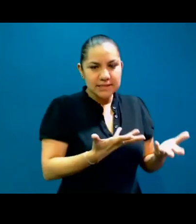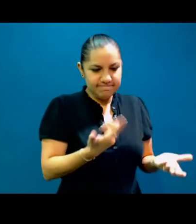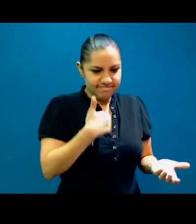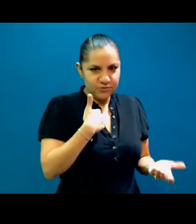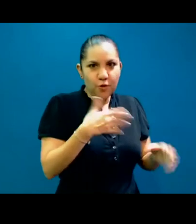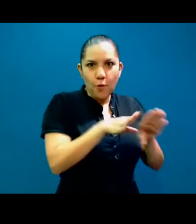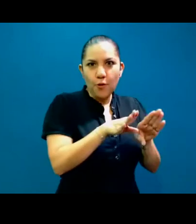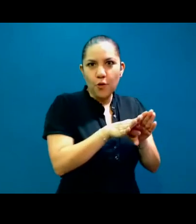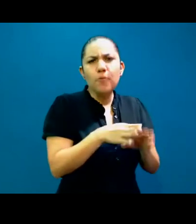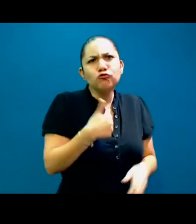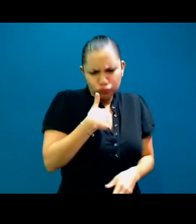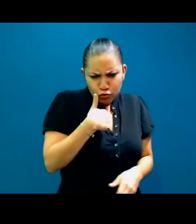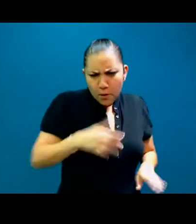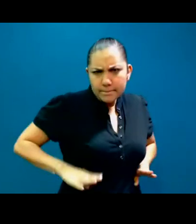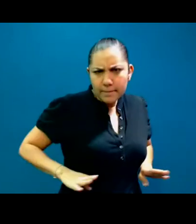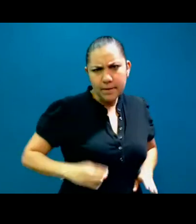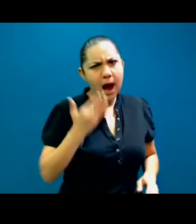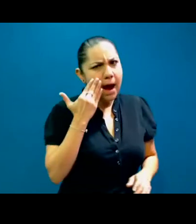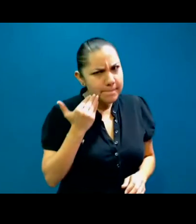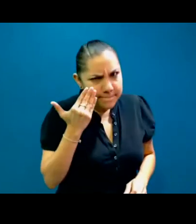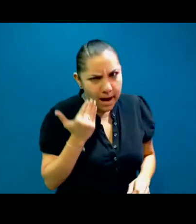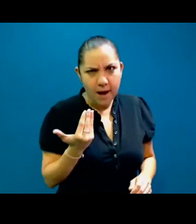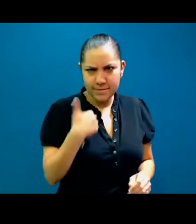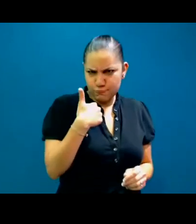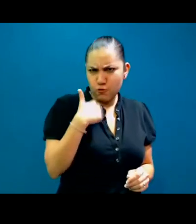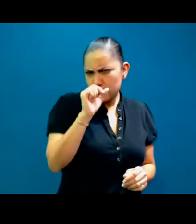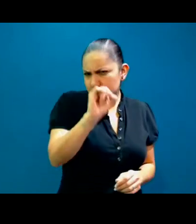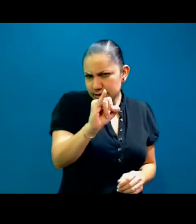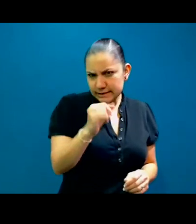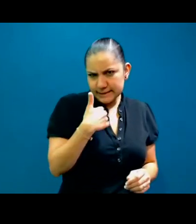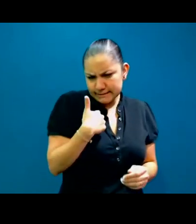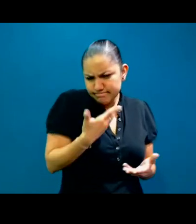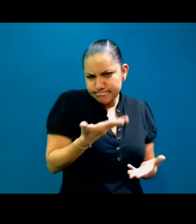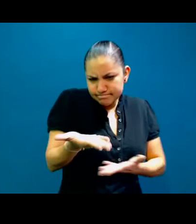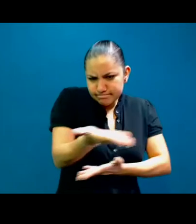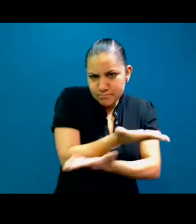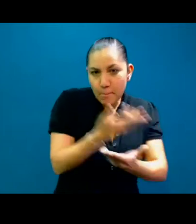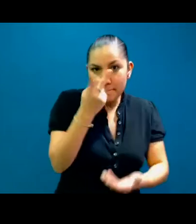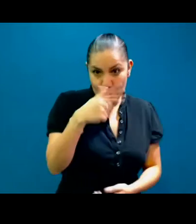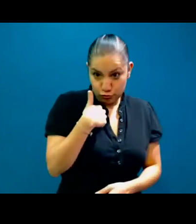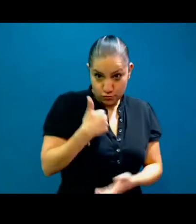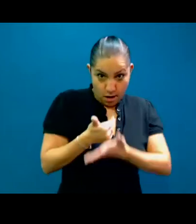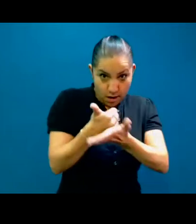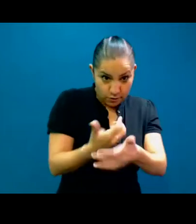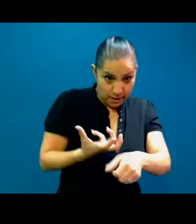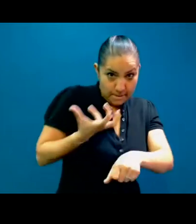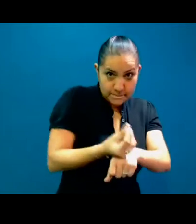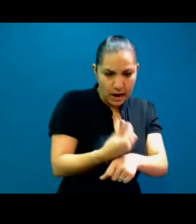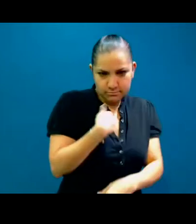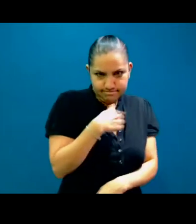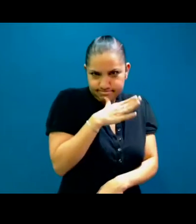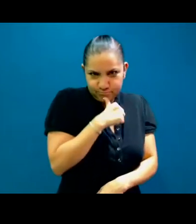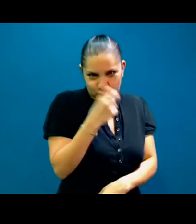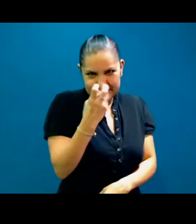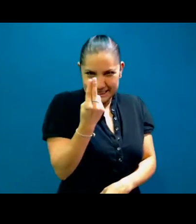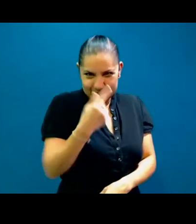soy amable y respetuoso, pero yo te puedo resolver, yo solo soy el puente de comunicación aquí. Claro, algo muy importante que me